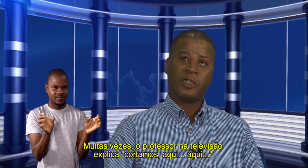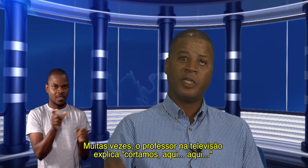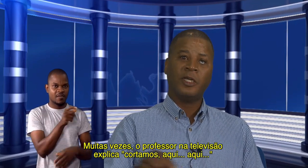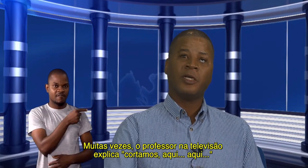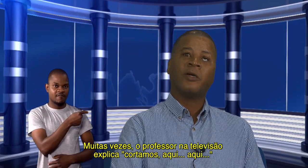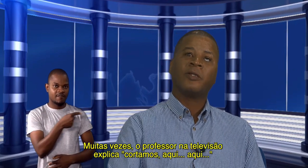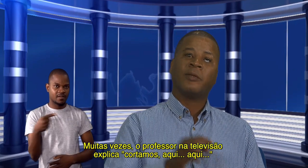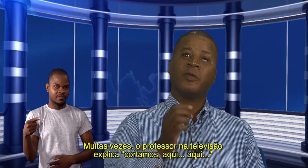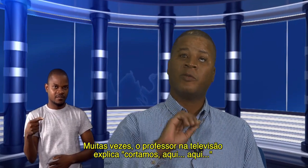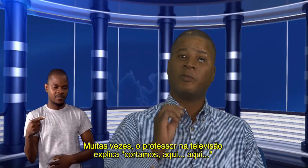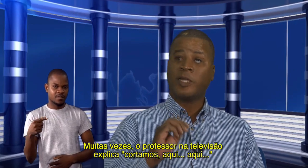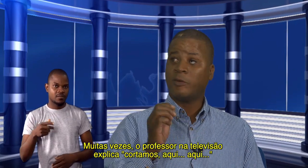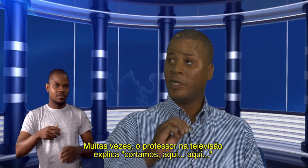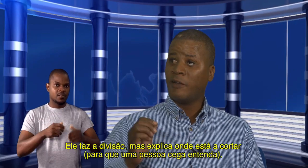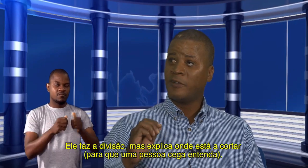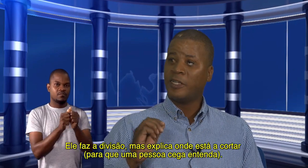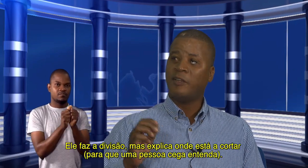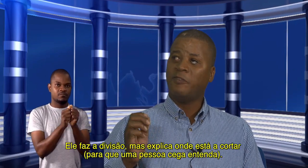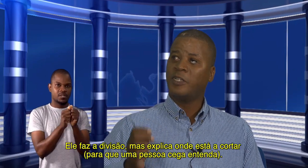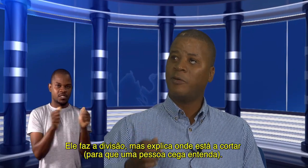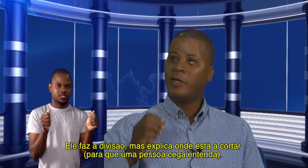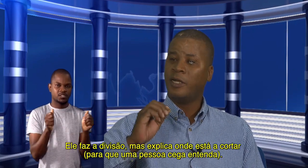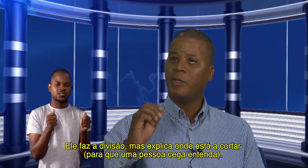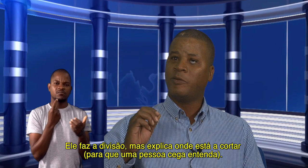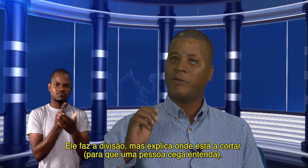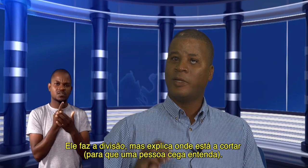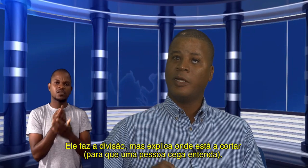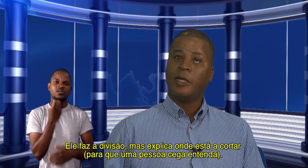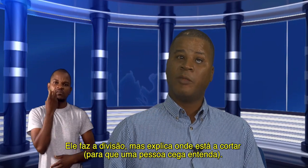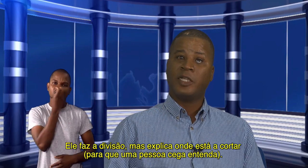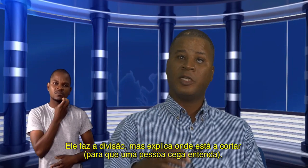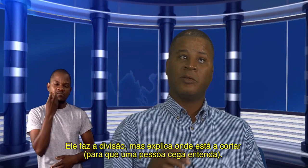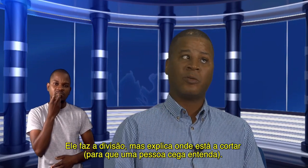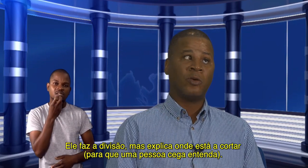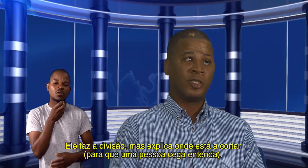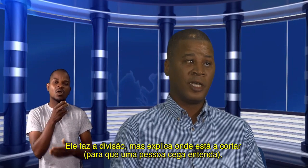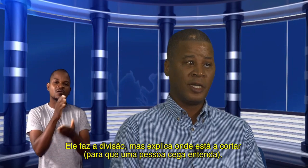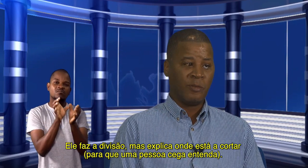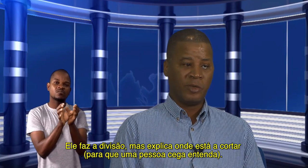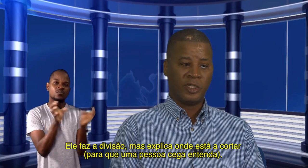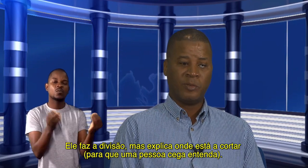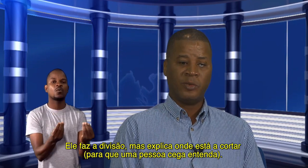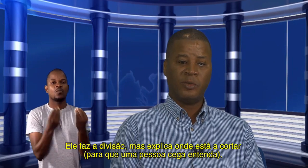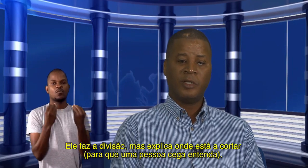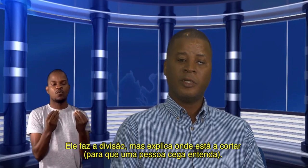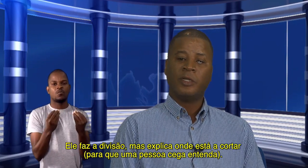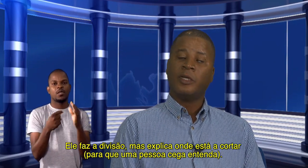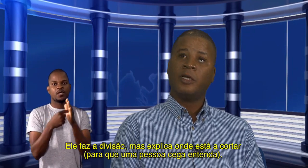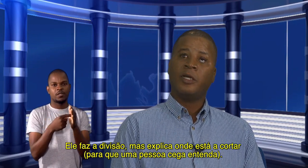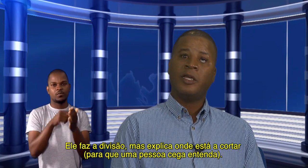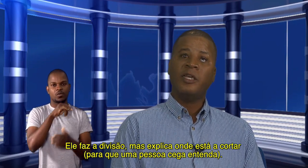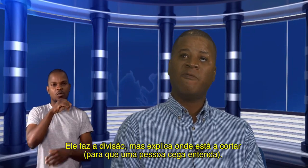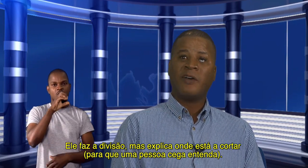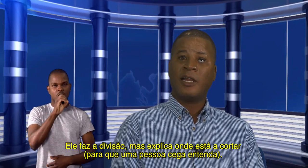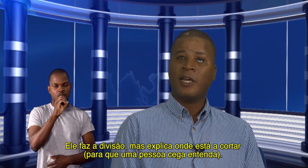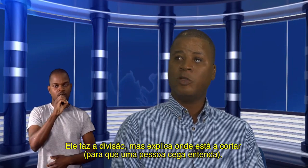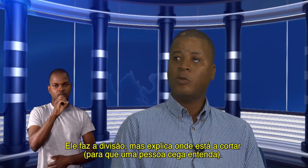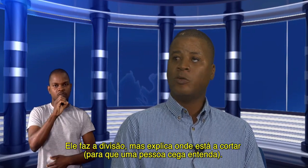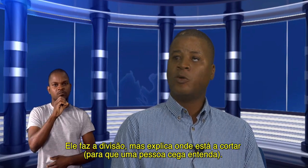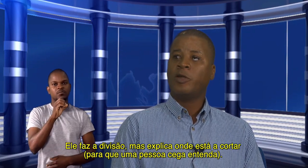aqui. Portanto, ele está a fazer a divisão a livre. Mas não consegue, por exemplo, ir falando onde